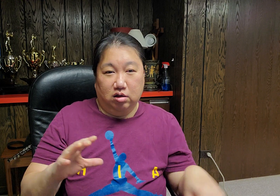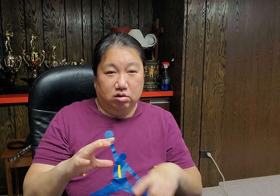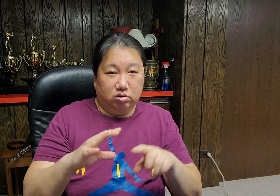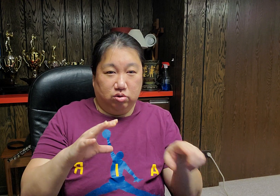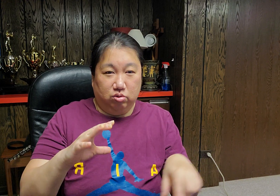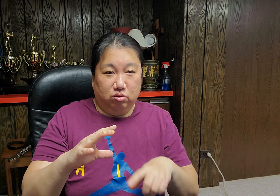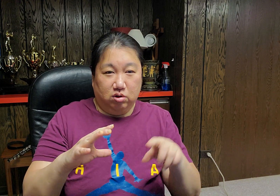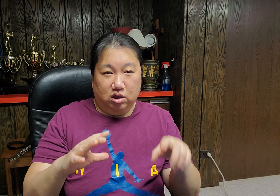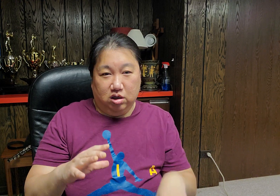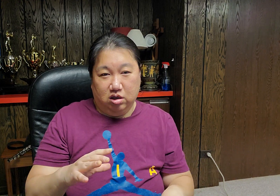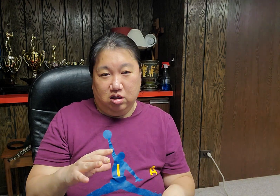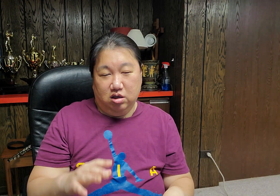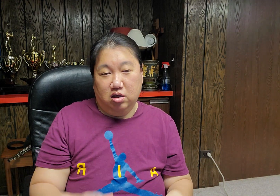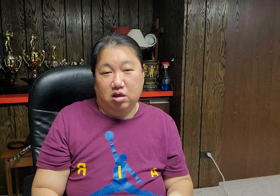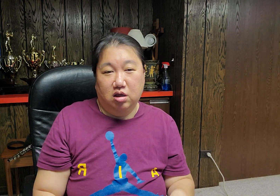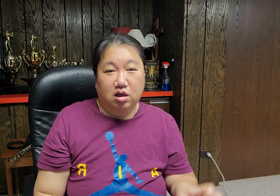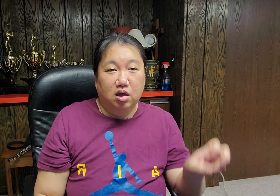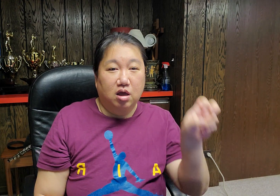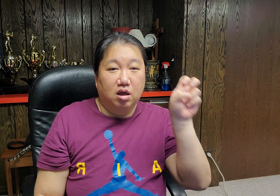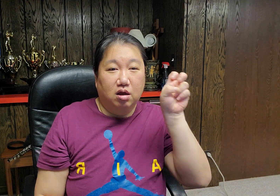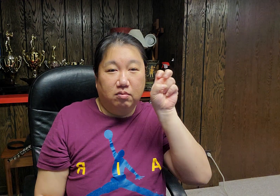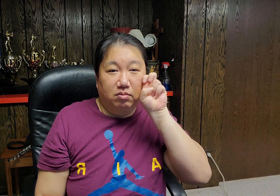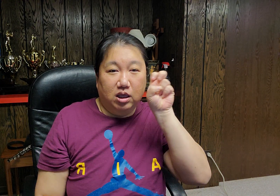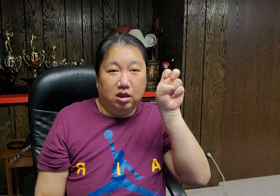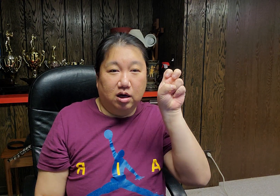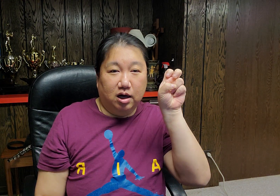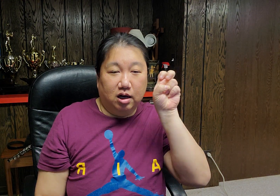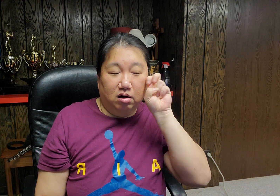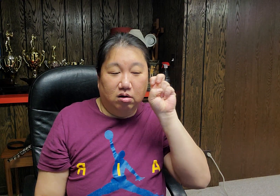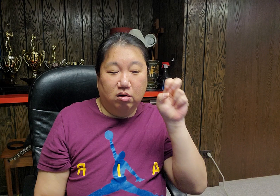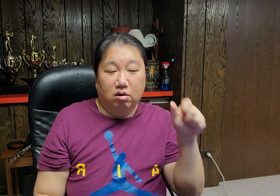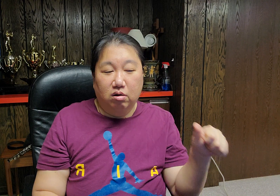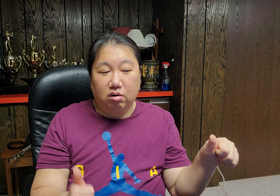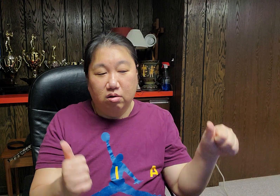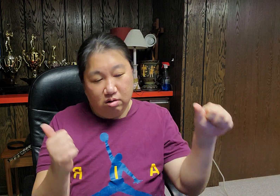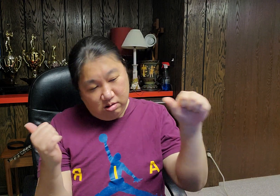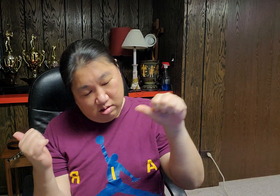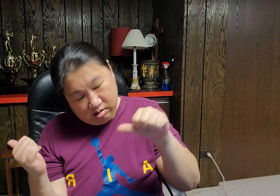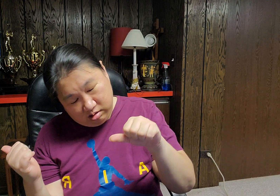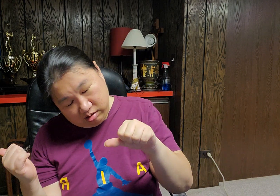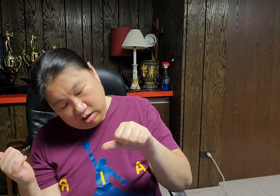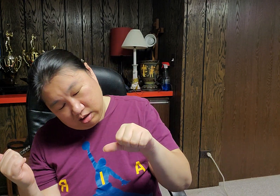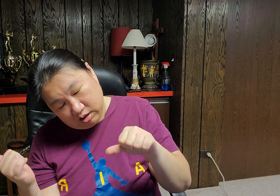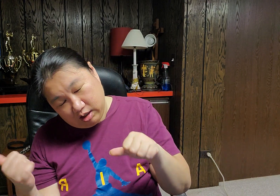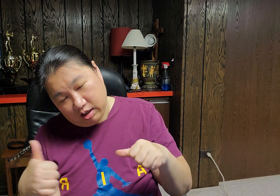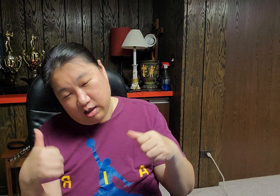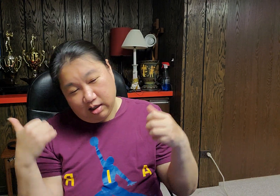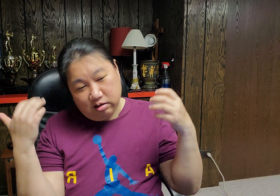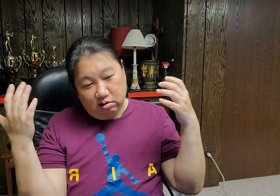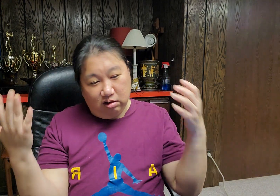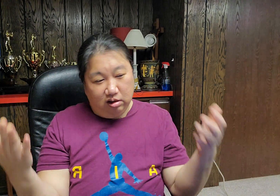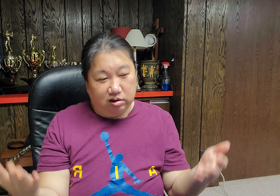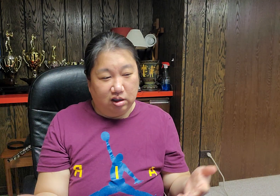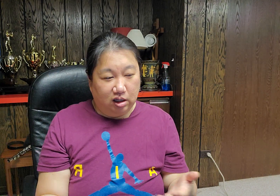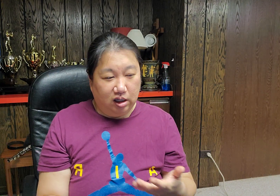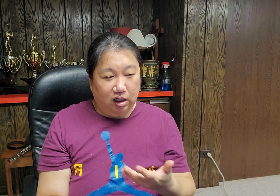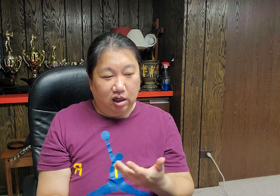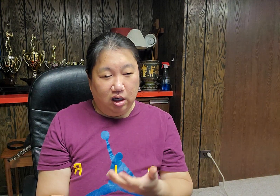속에 미랄로 썩게 하소서